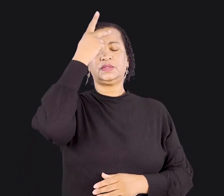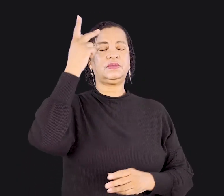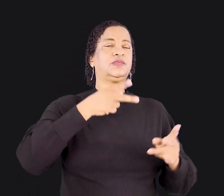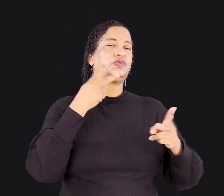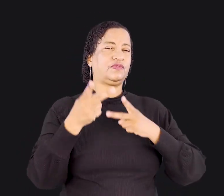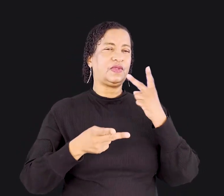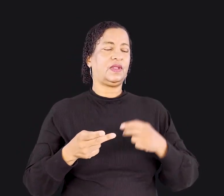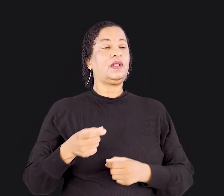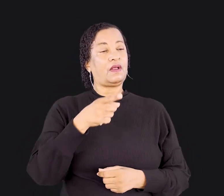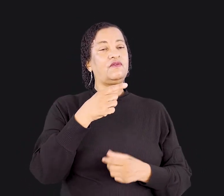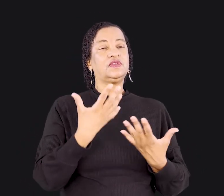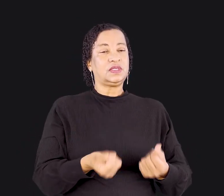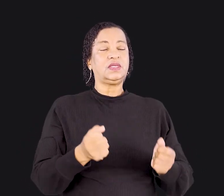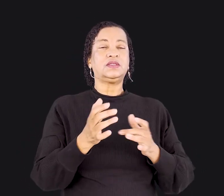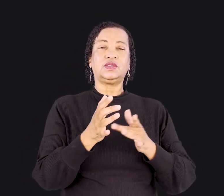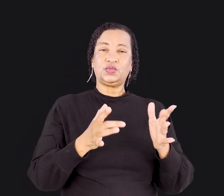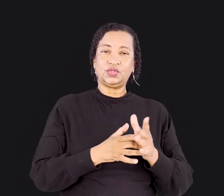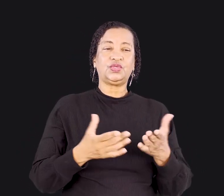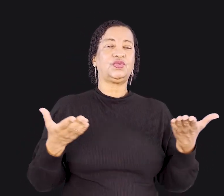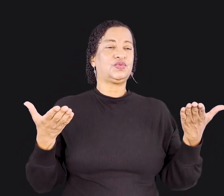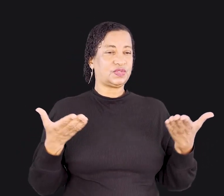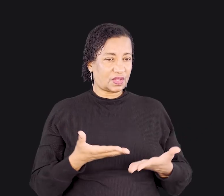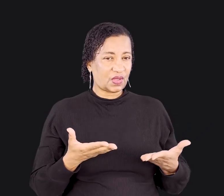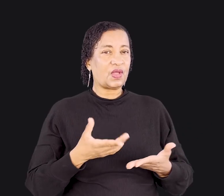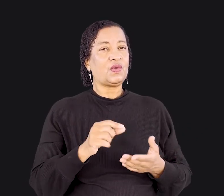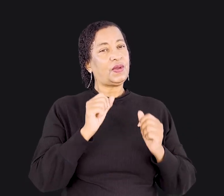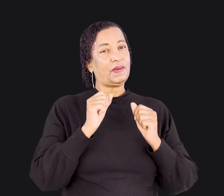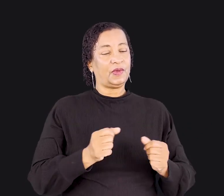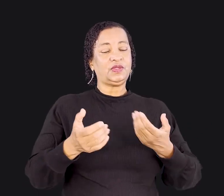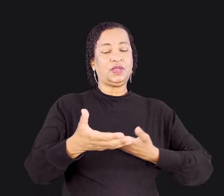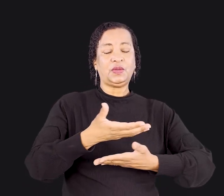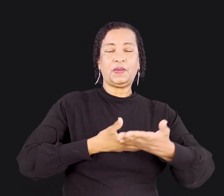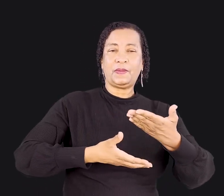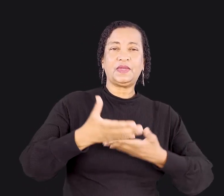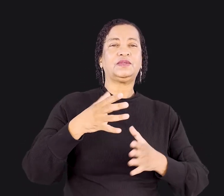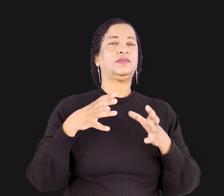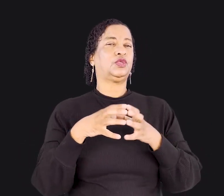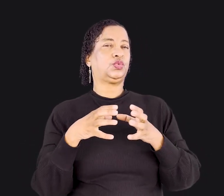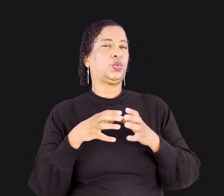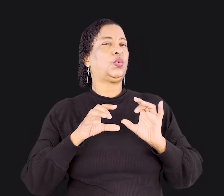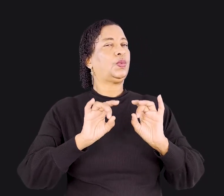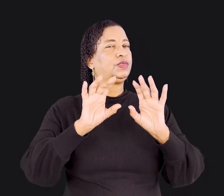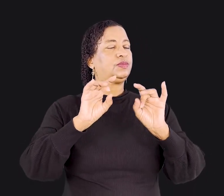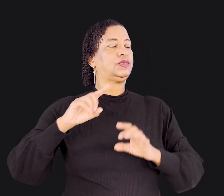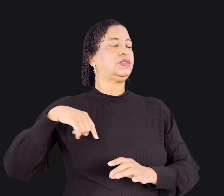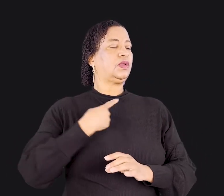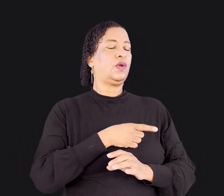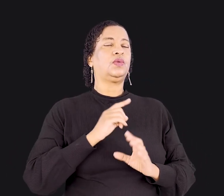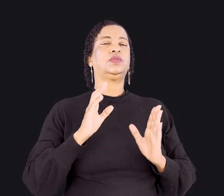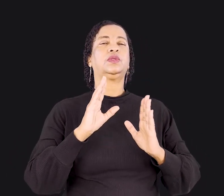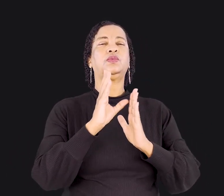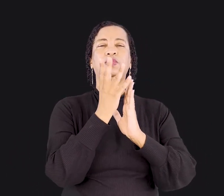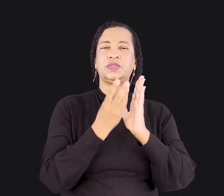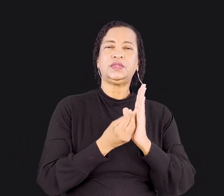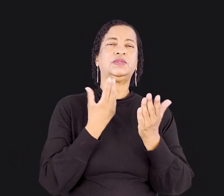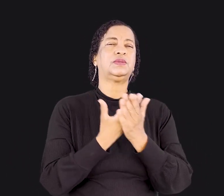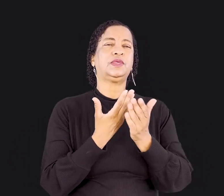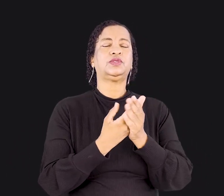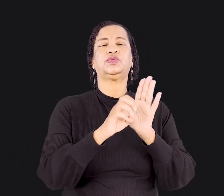convertidos. Agora que vocês nasceram de novo e aceitaram Jesus, poderão participar de uma classe especial da nossa igreja para estudar os estatutos